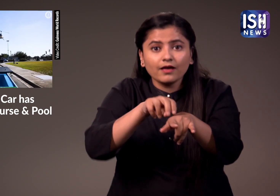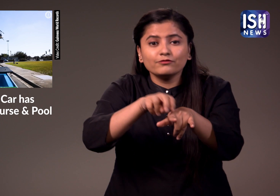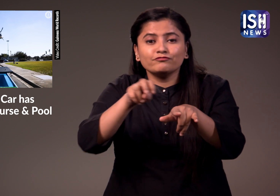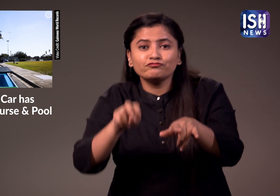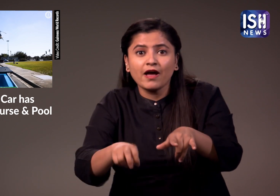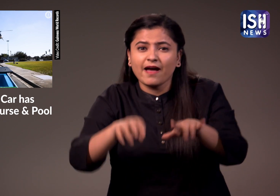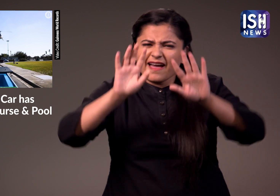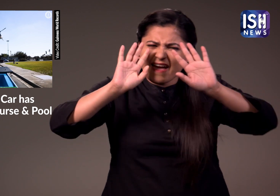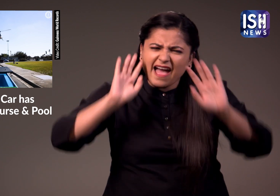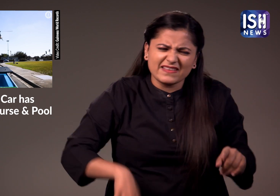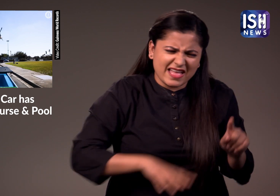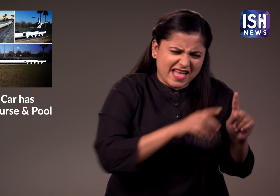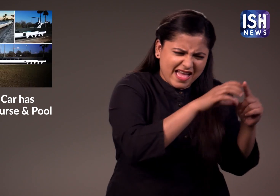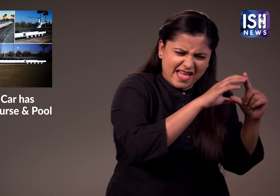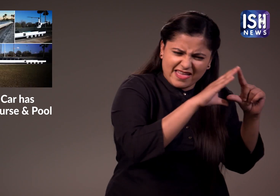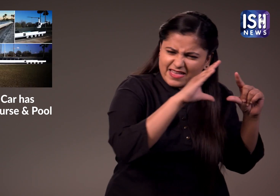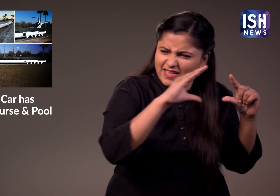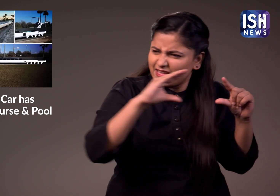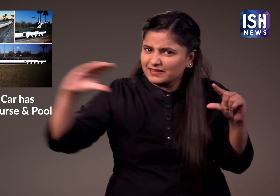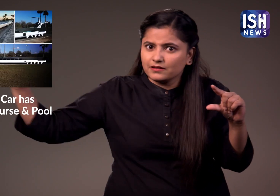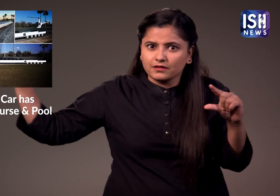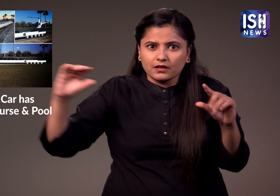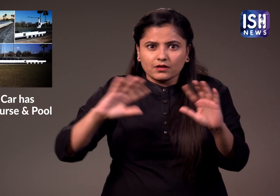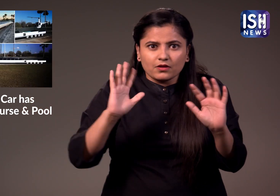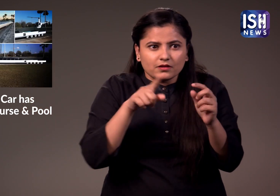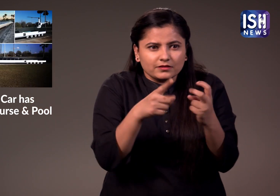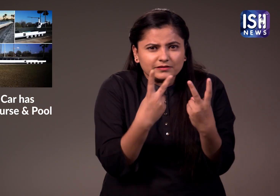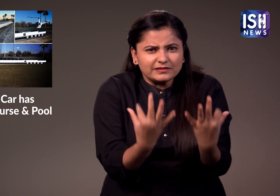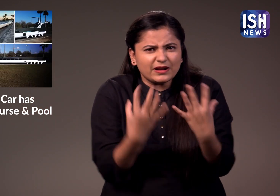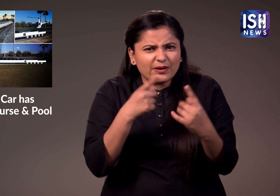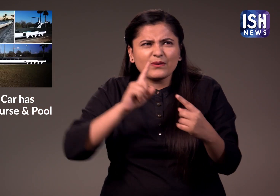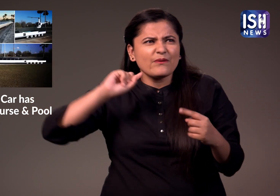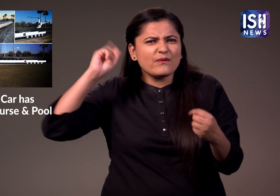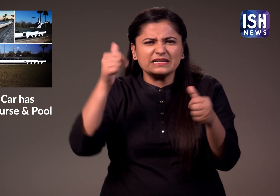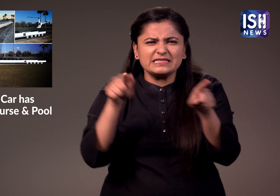बनाया गया है पहली बार ऐसी गाड़ी बनाई गई है